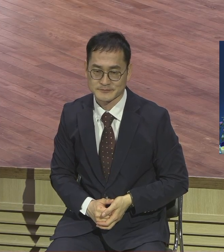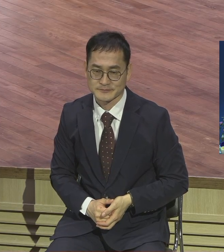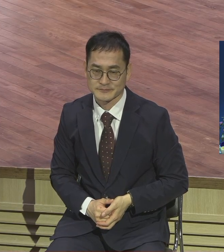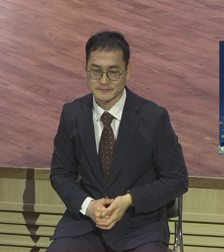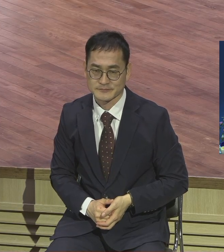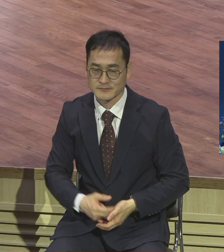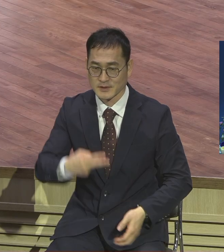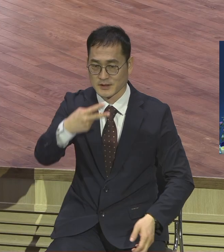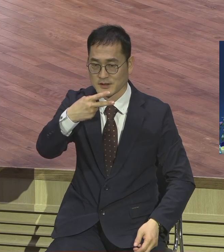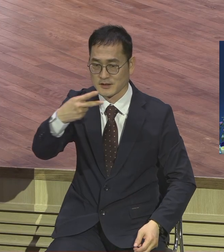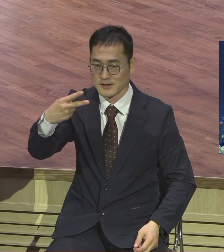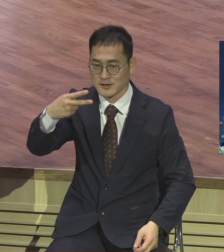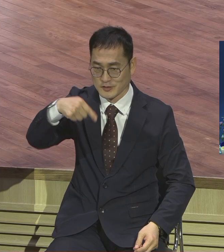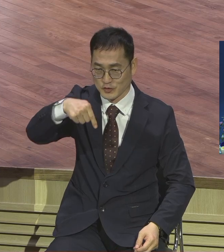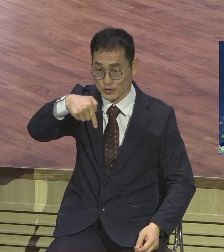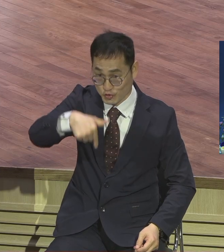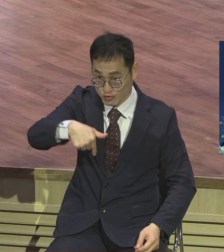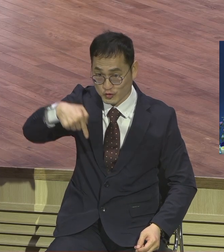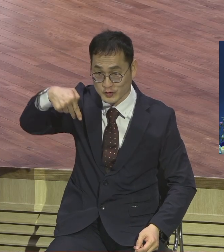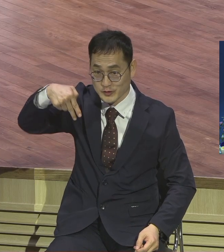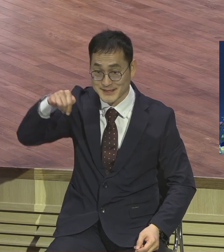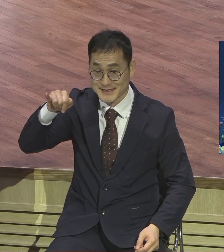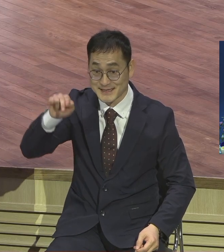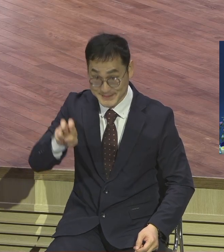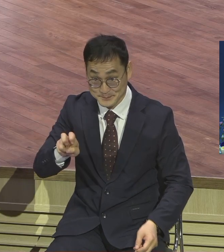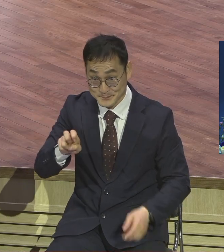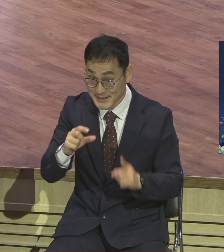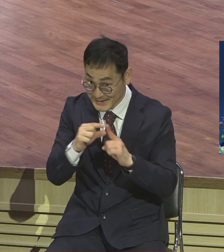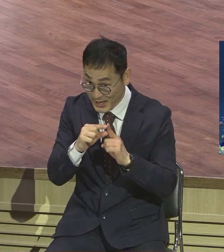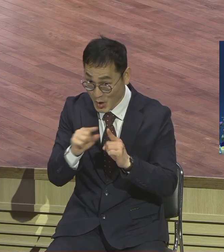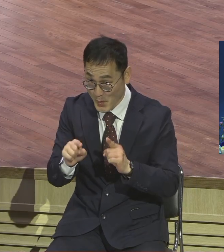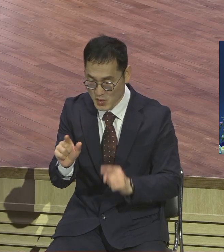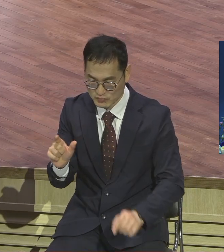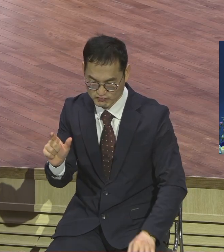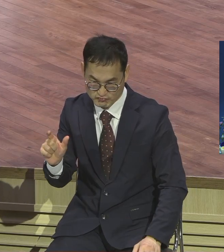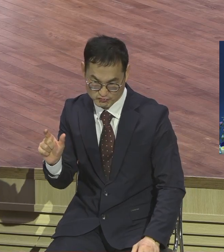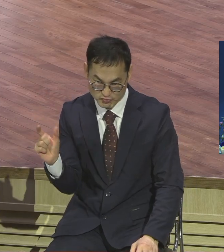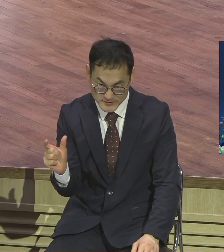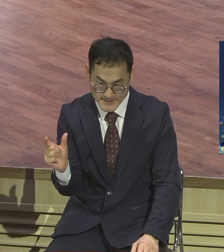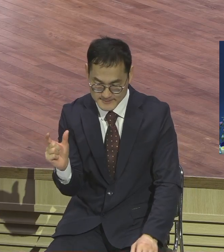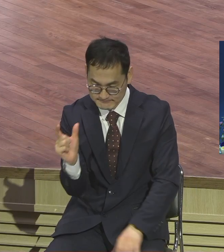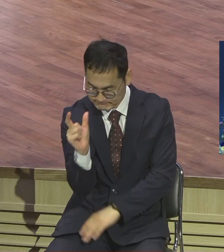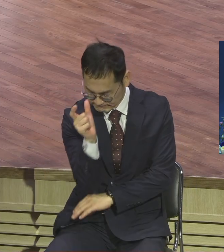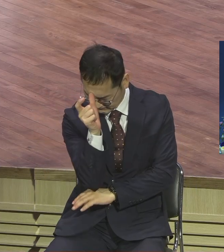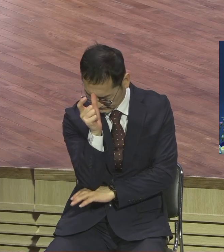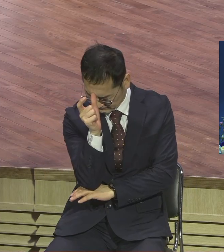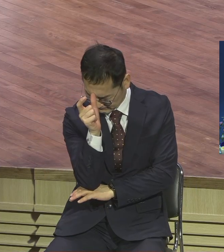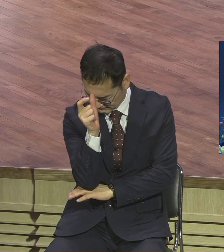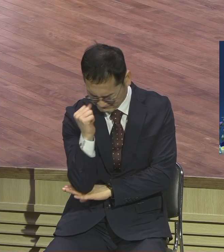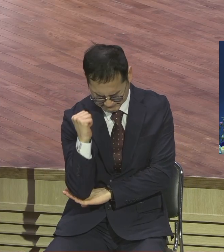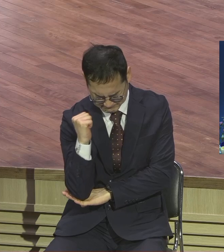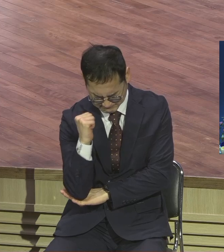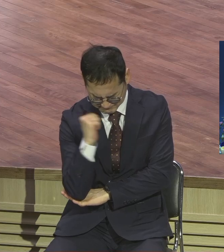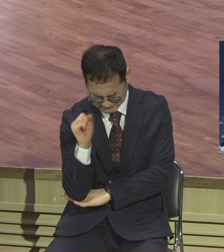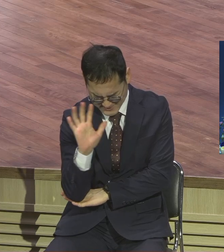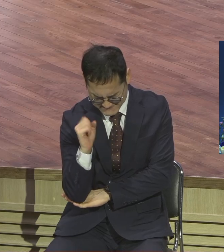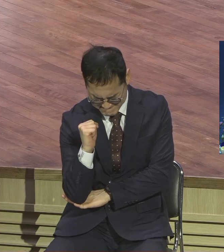뚝심 이 말을 사전적으로 보면 굳세게 버티거나 감당해내는 힘 그런 뜻이죠